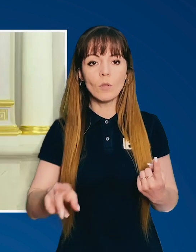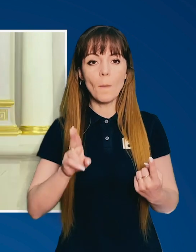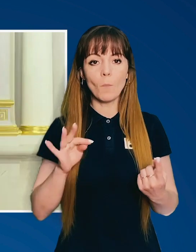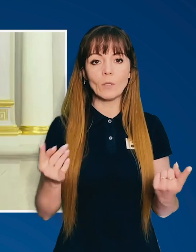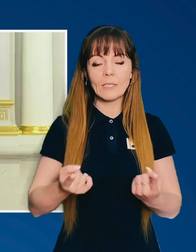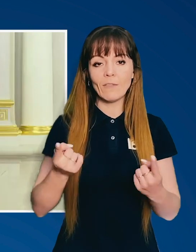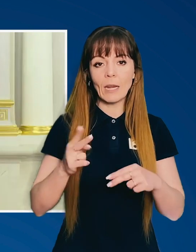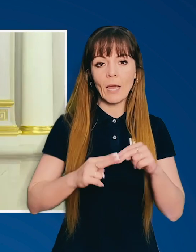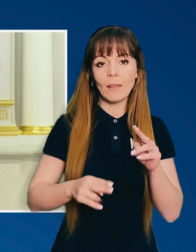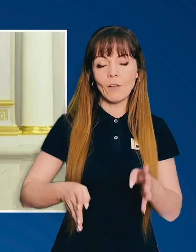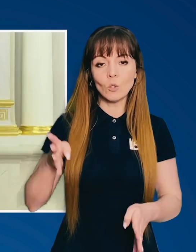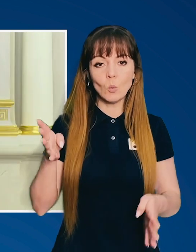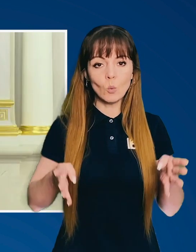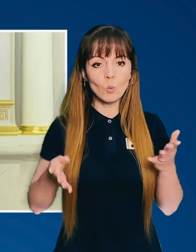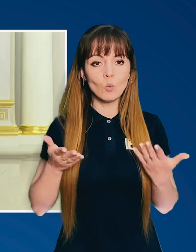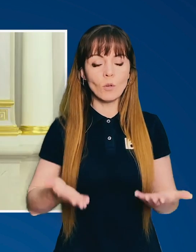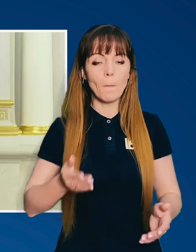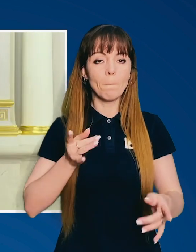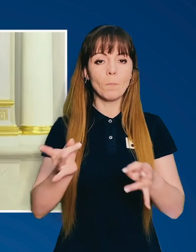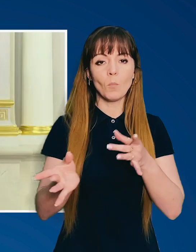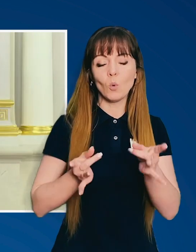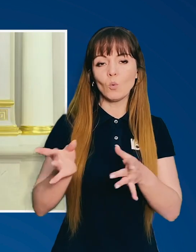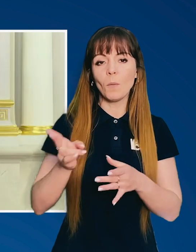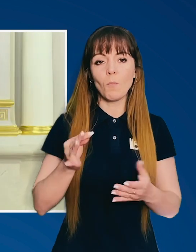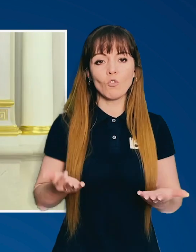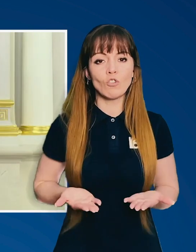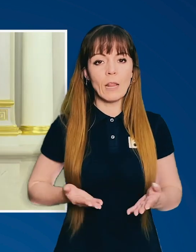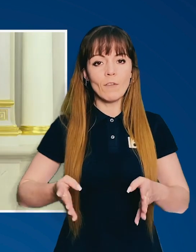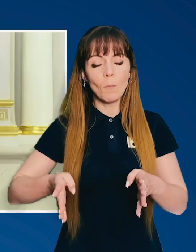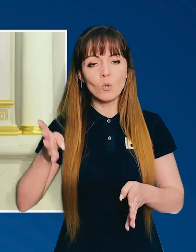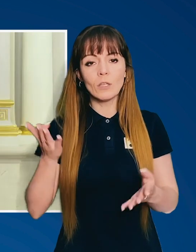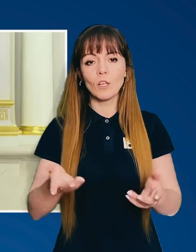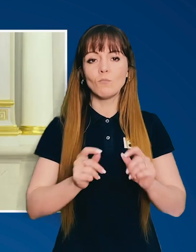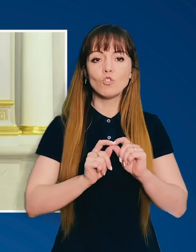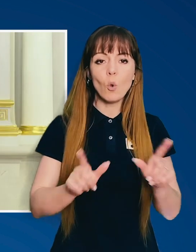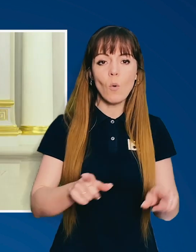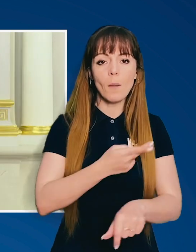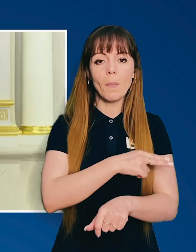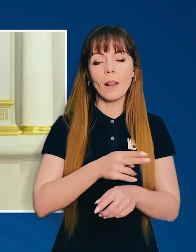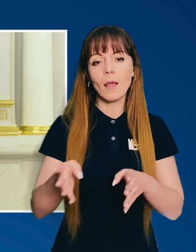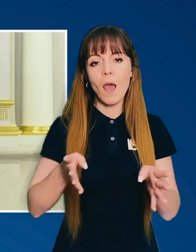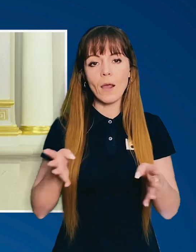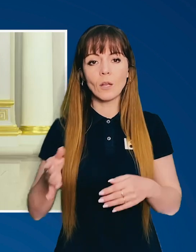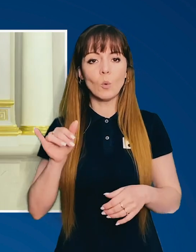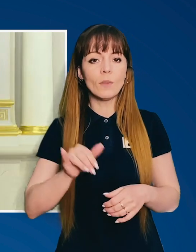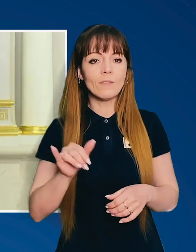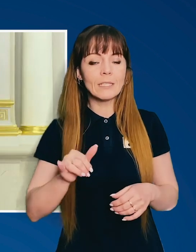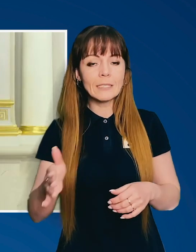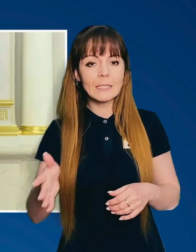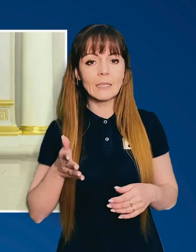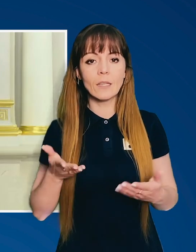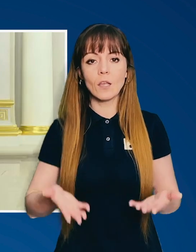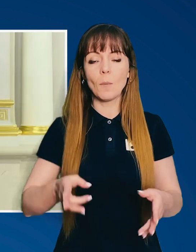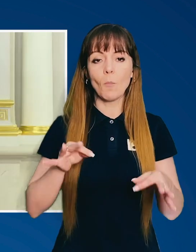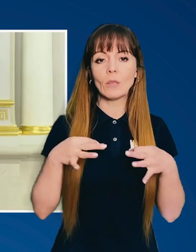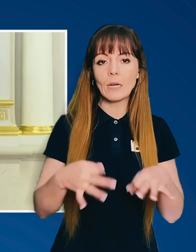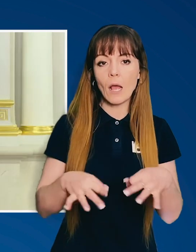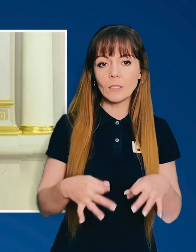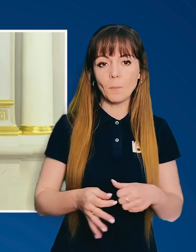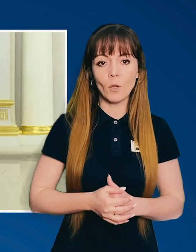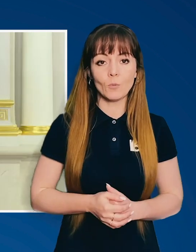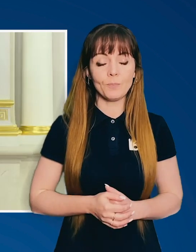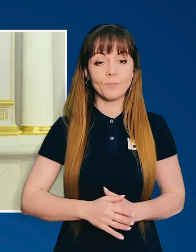звичайним людям, по цивільній інфраструктурі, б'ють по житловим будинкам, по школам, по лікарням, по університетам,